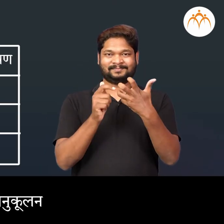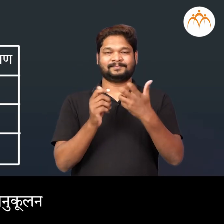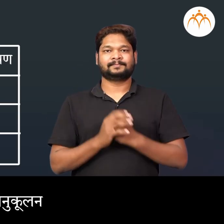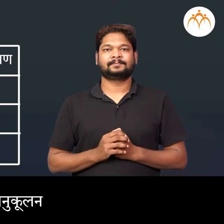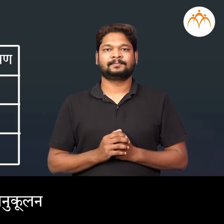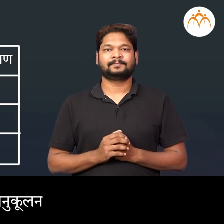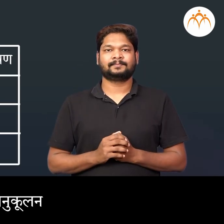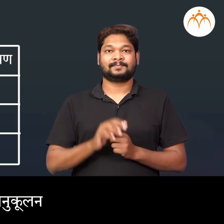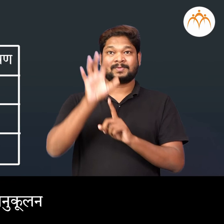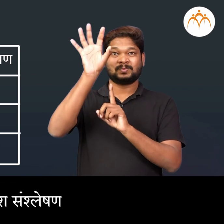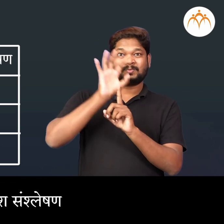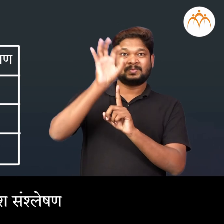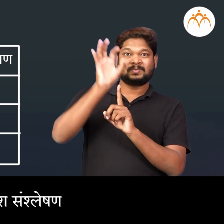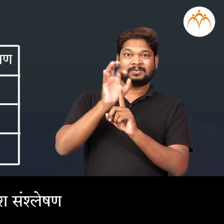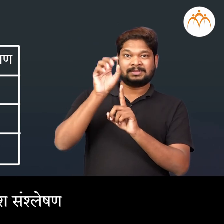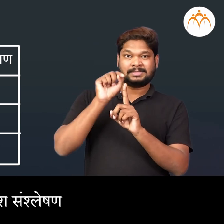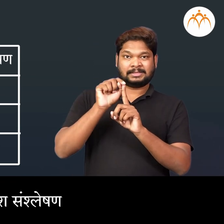प्रकास संसलेशन